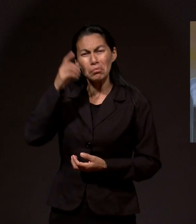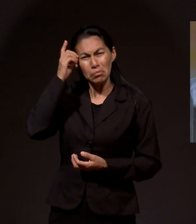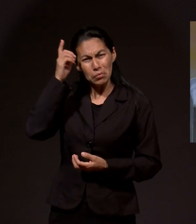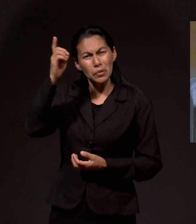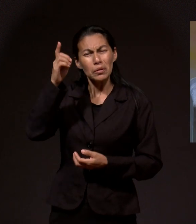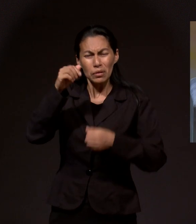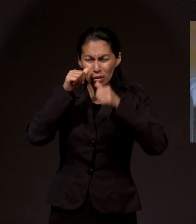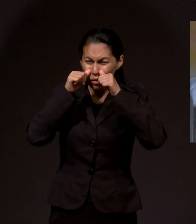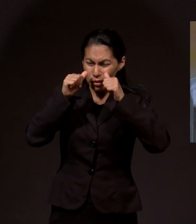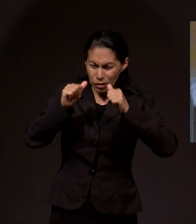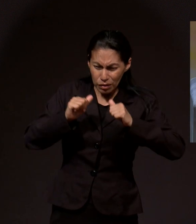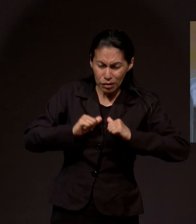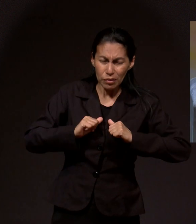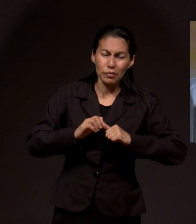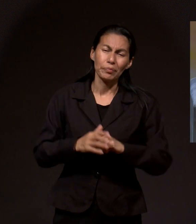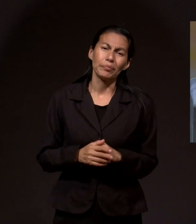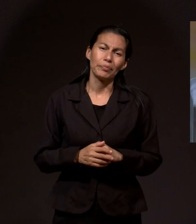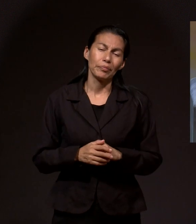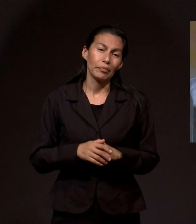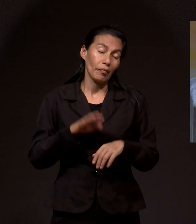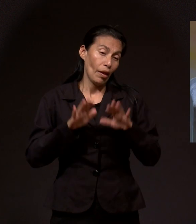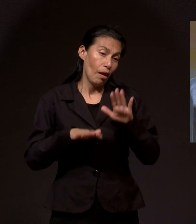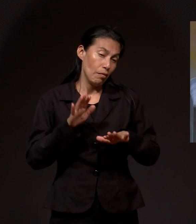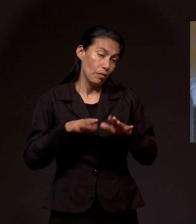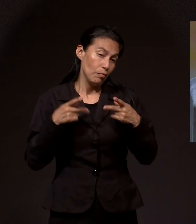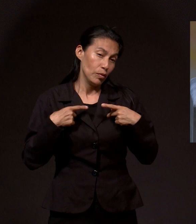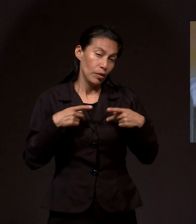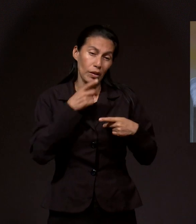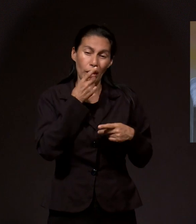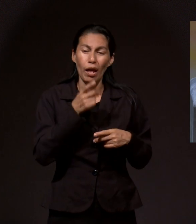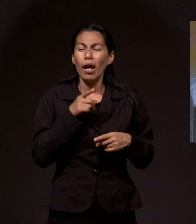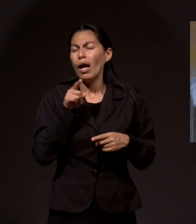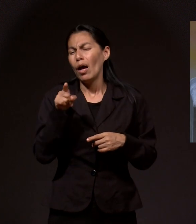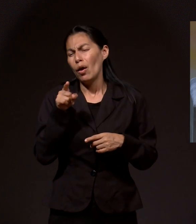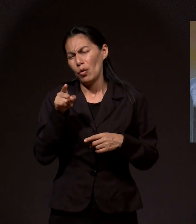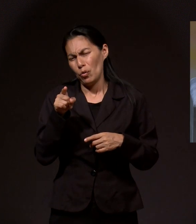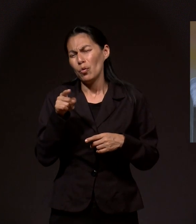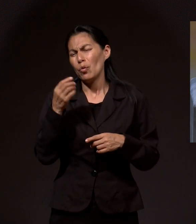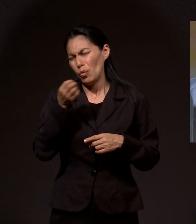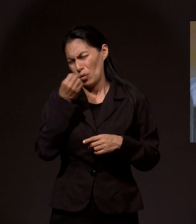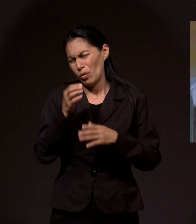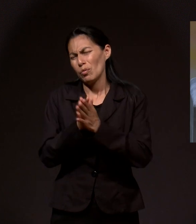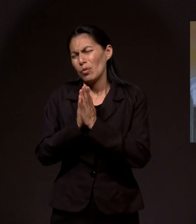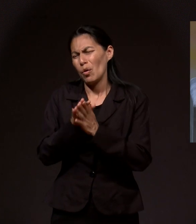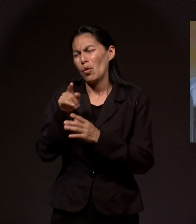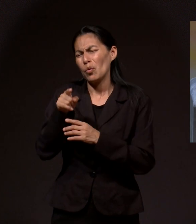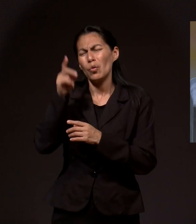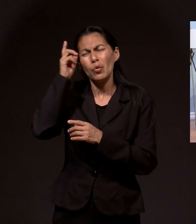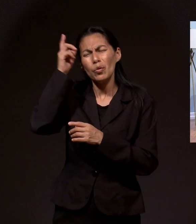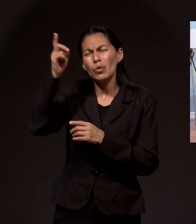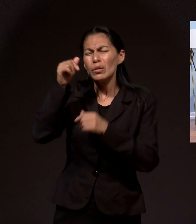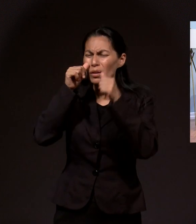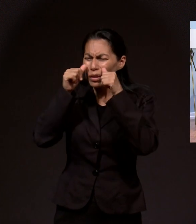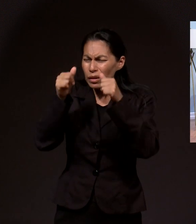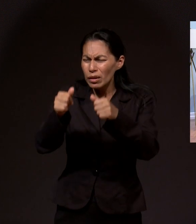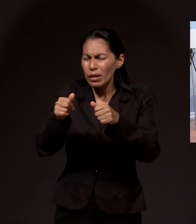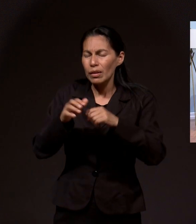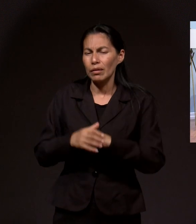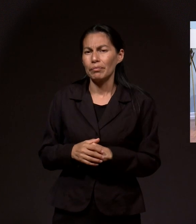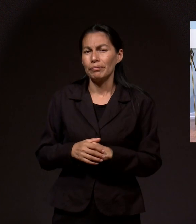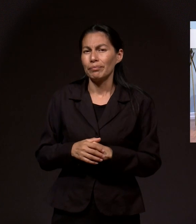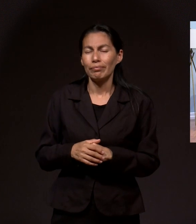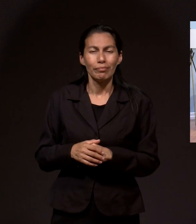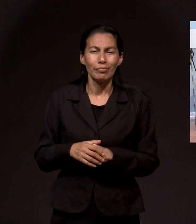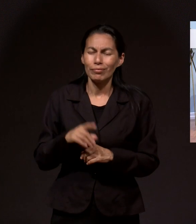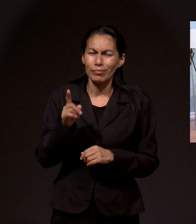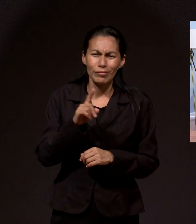veces hay personas que dicen, ora tú porque tú estás más cerca de Dios, por favor, ora por mí. Pero estamos, pienso que